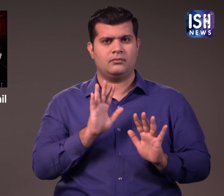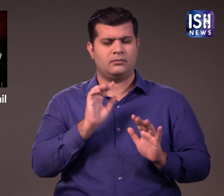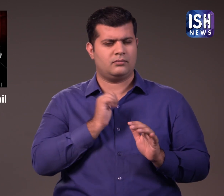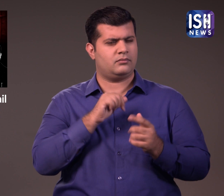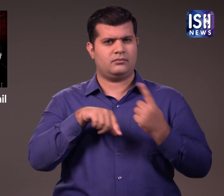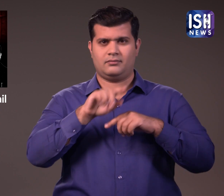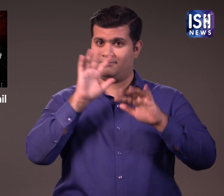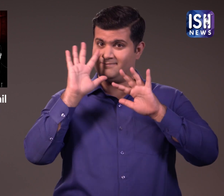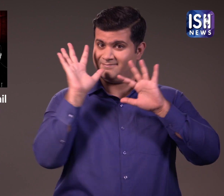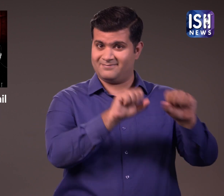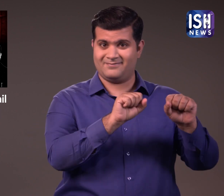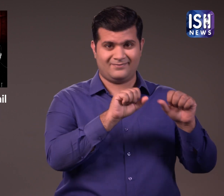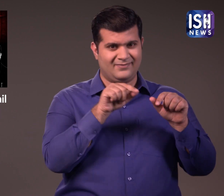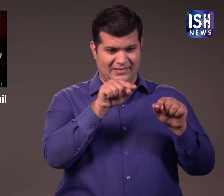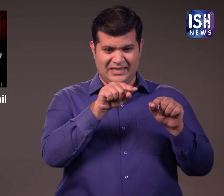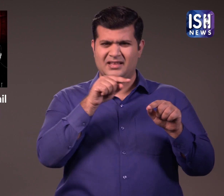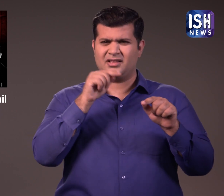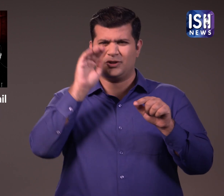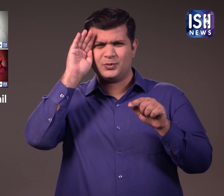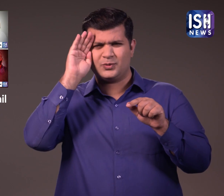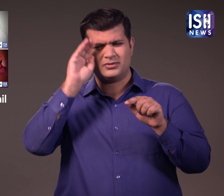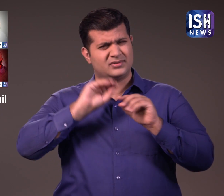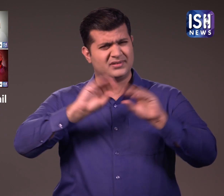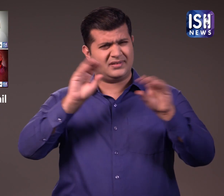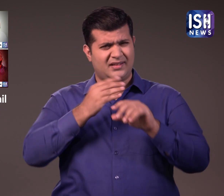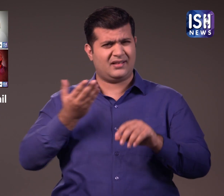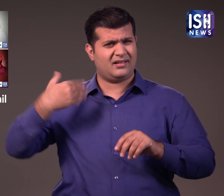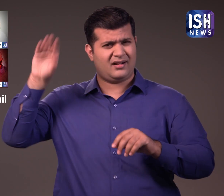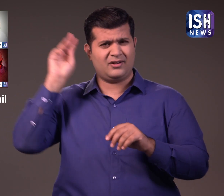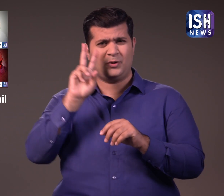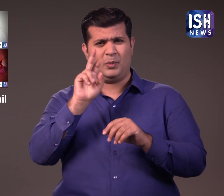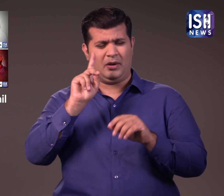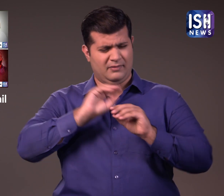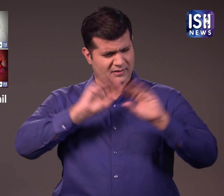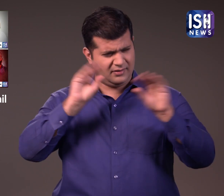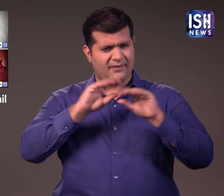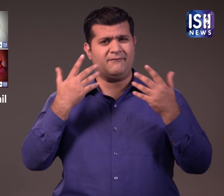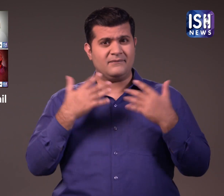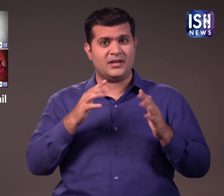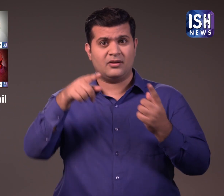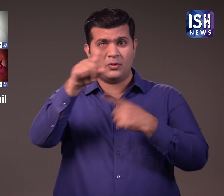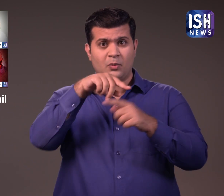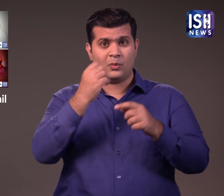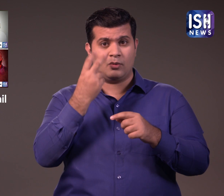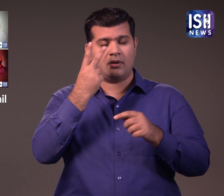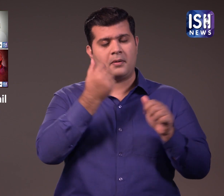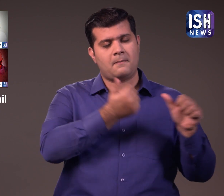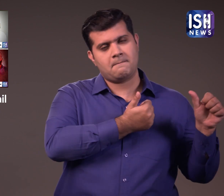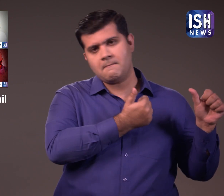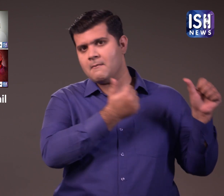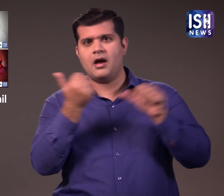हमने 2021 में इस पर एक खबर जारी की थी विडियो देखने के लिए विवरंड में लिंक्स देखिए